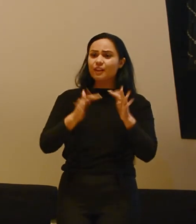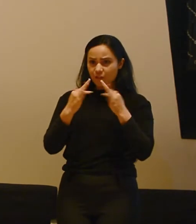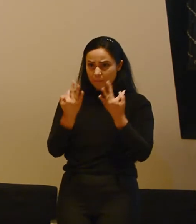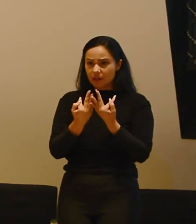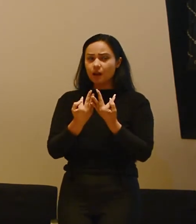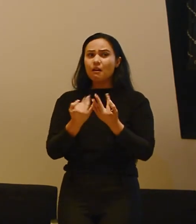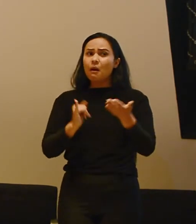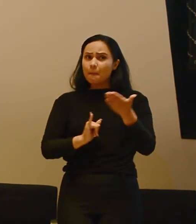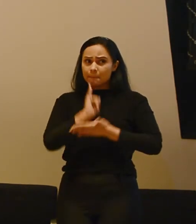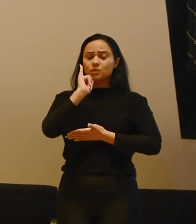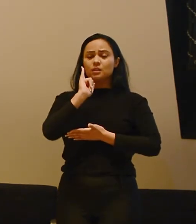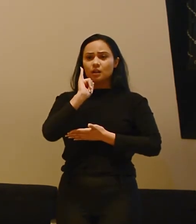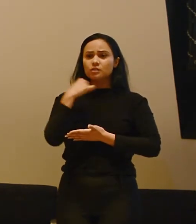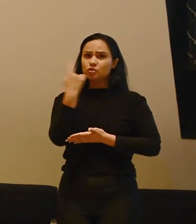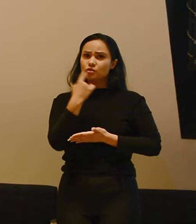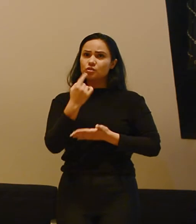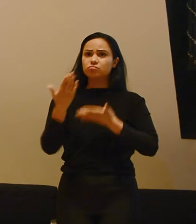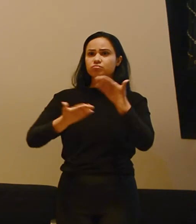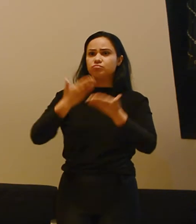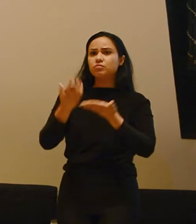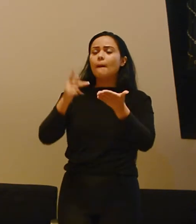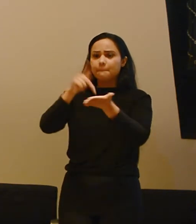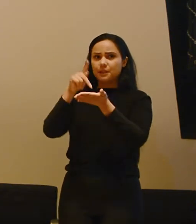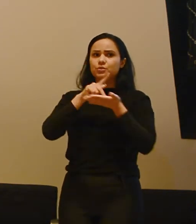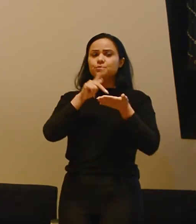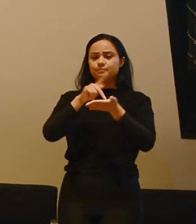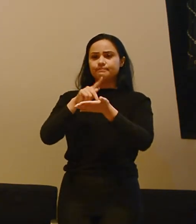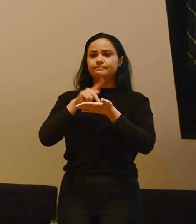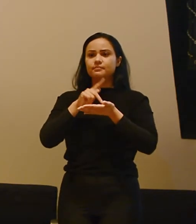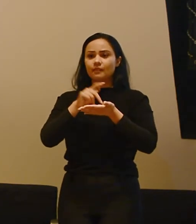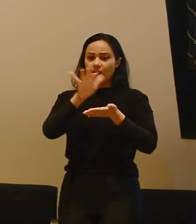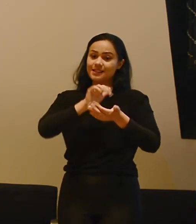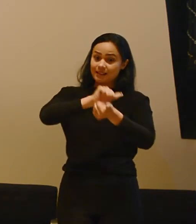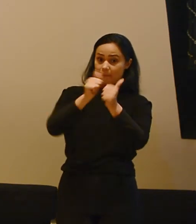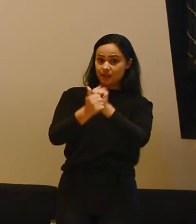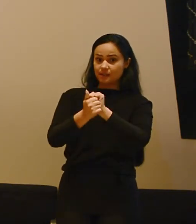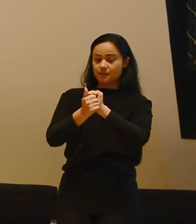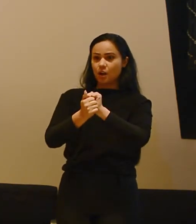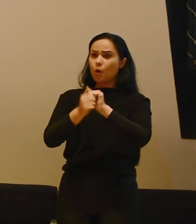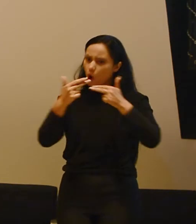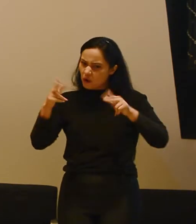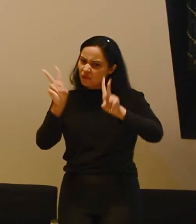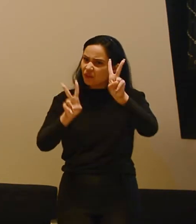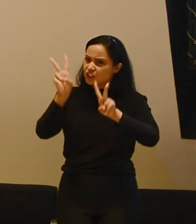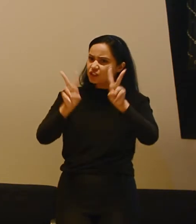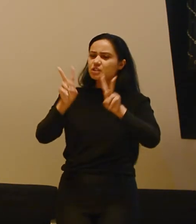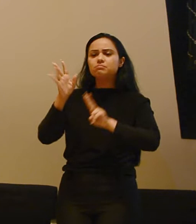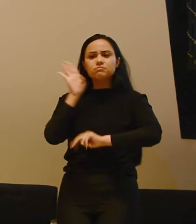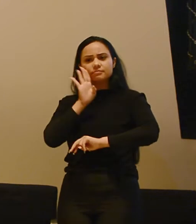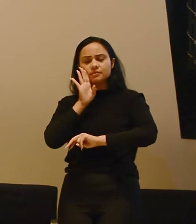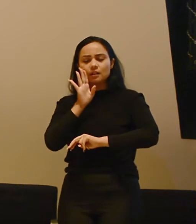é muito importante a gente tornar realmente essa adaptação uma coisa divertida. Então quando a criança